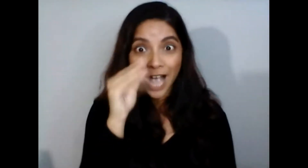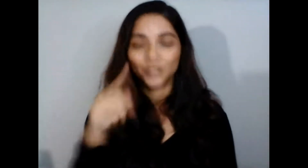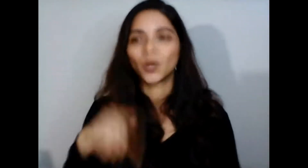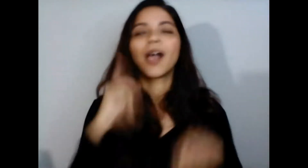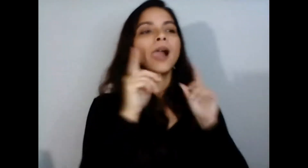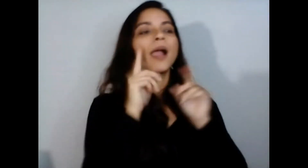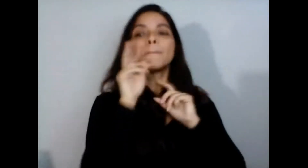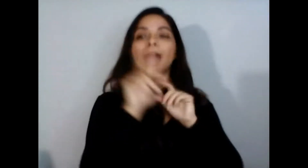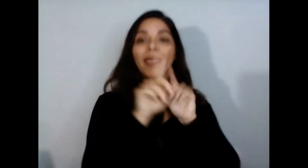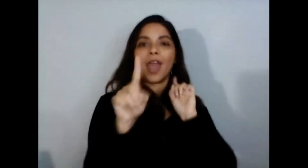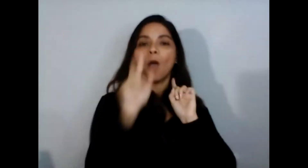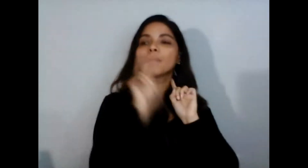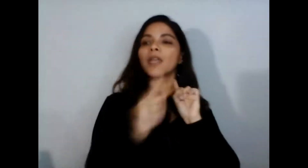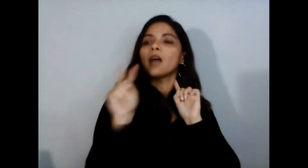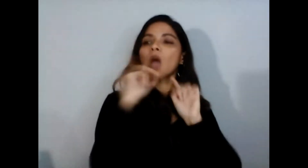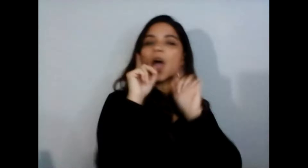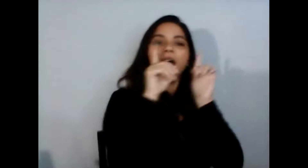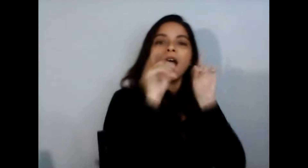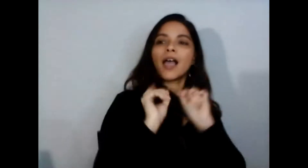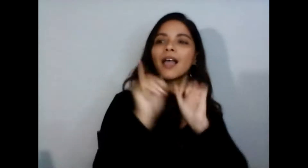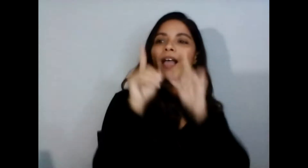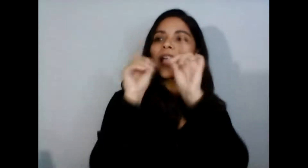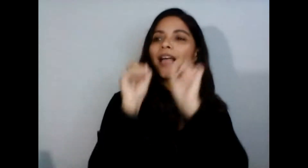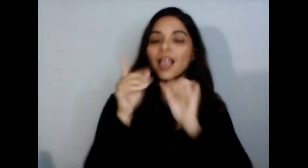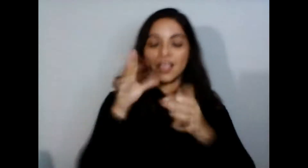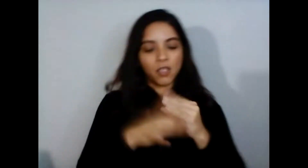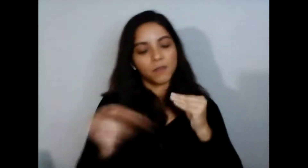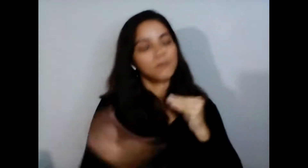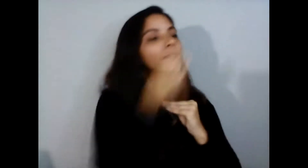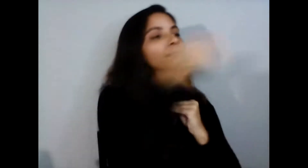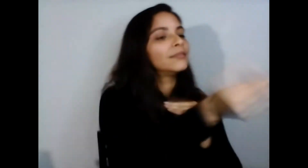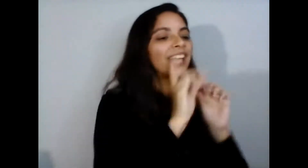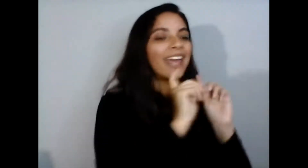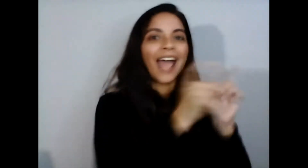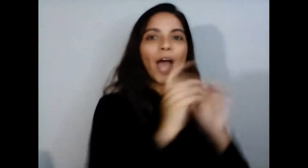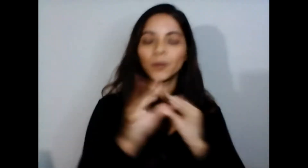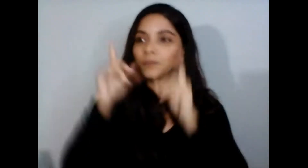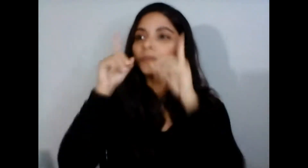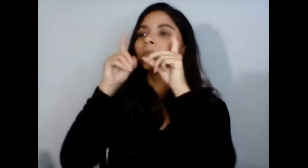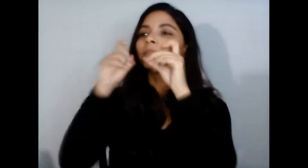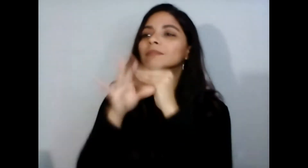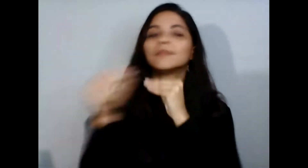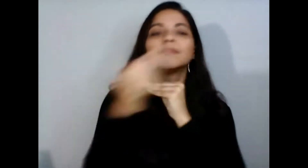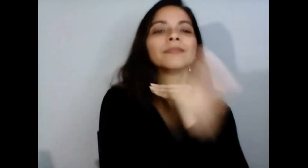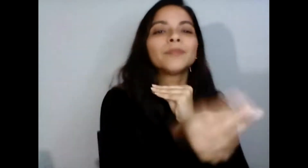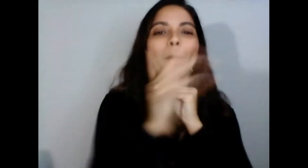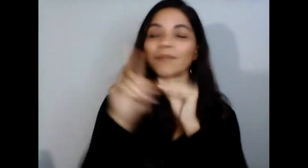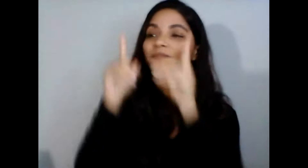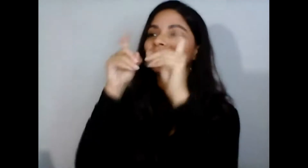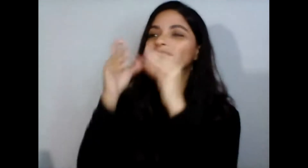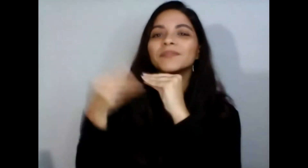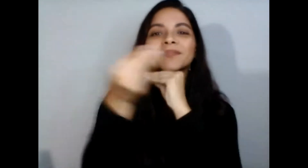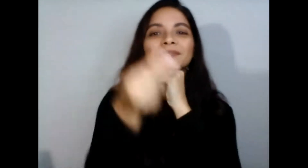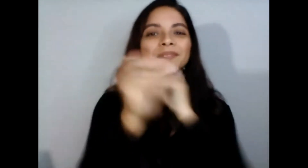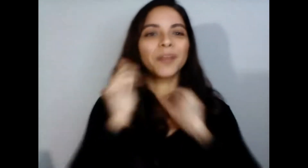y esa foto nosotros se la regalábamos a ellos y a su familia para que pudieran ver a sus seres queridos así que fueron